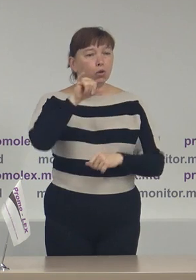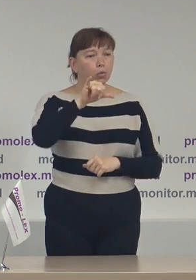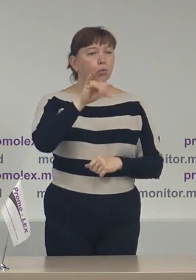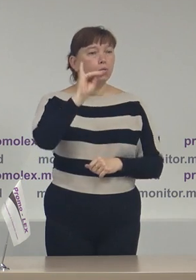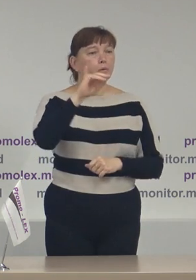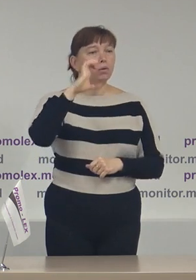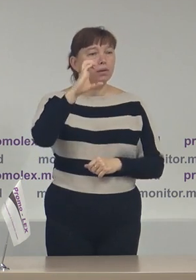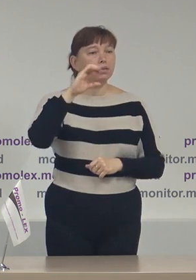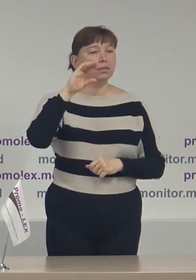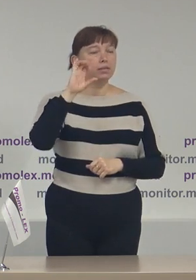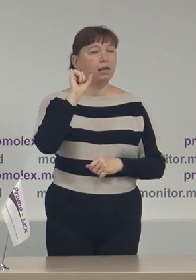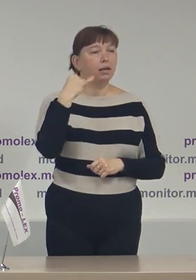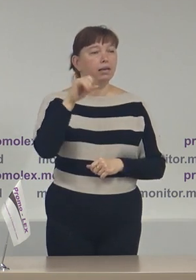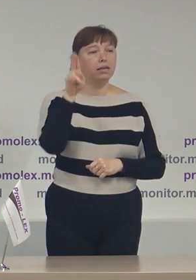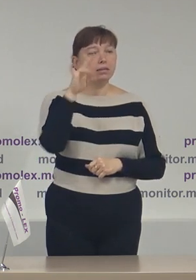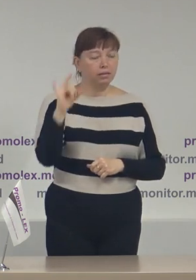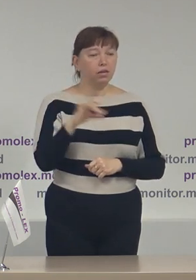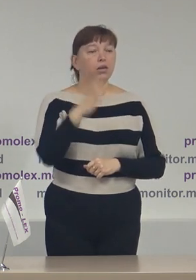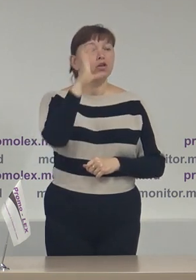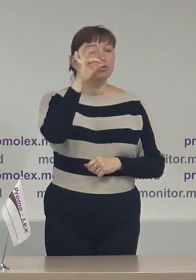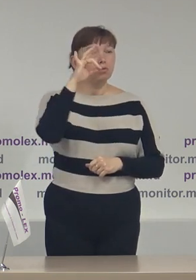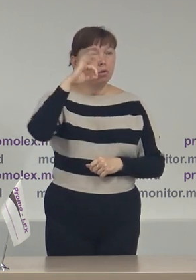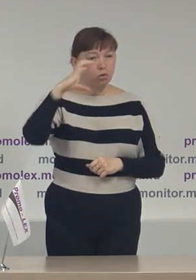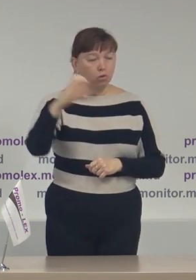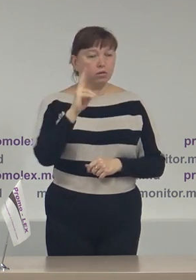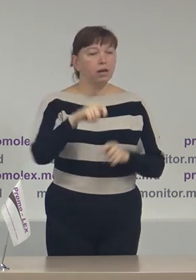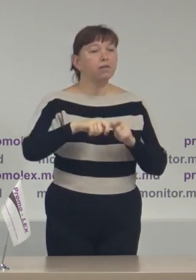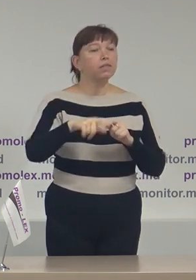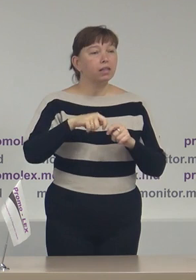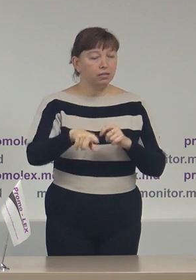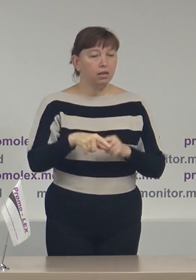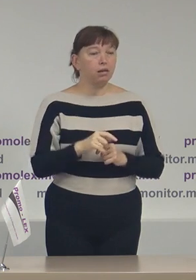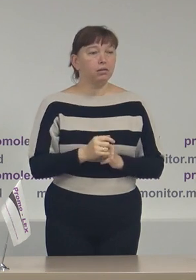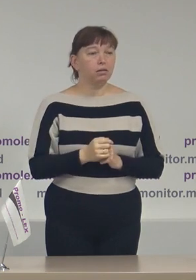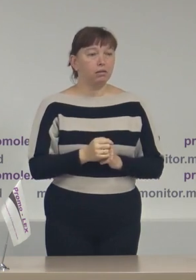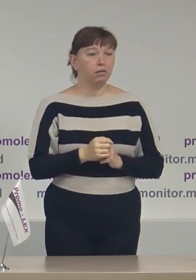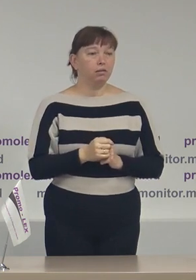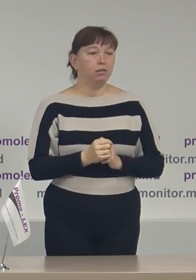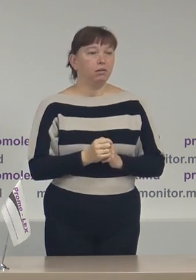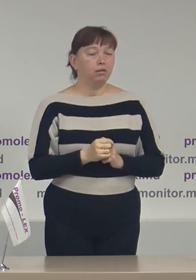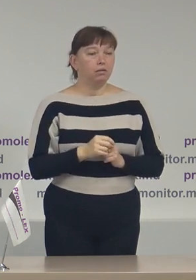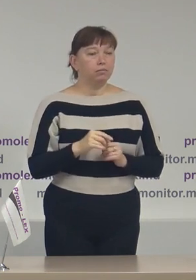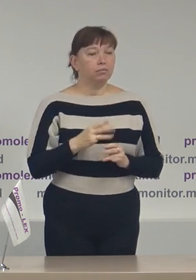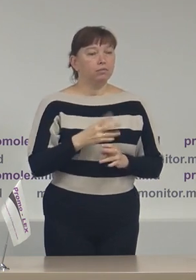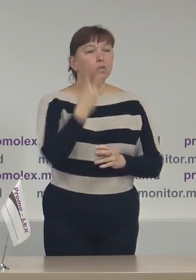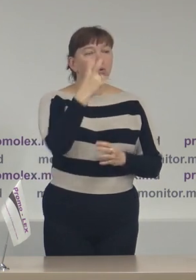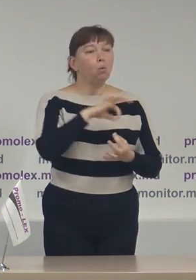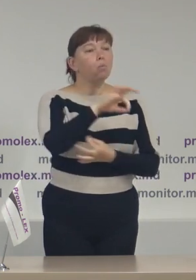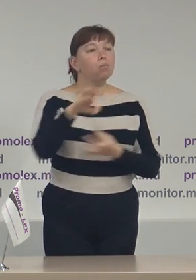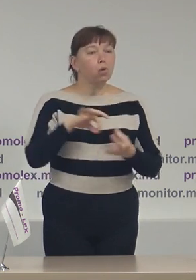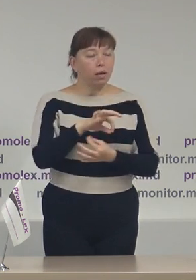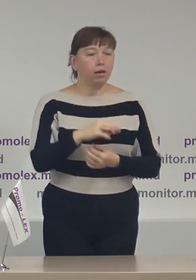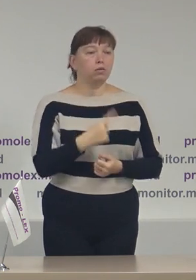de Fundația Soros Moldova, care cofinanțează misiunea printre mediul a două proiecte.